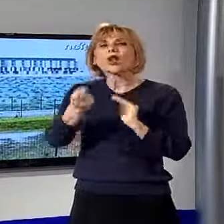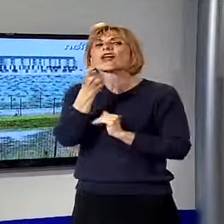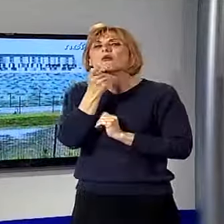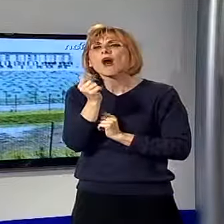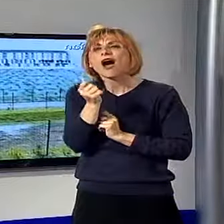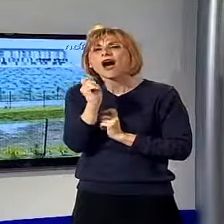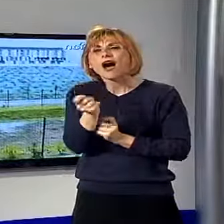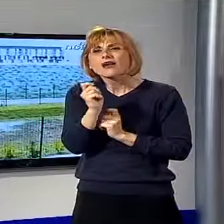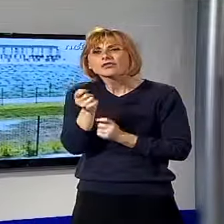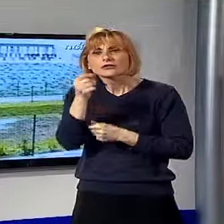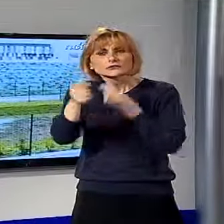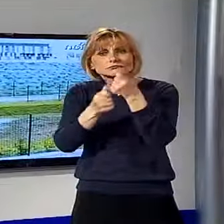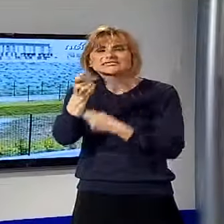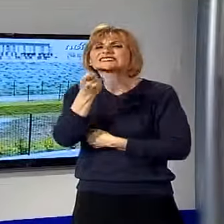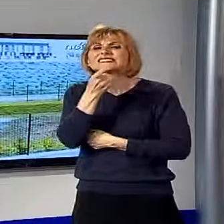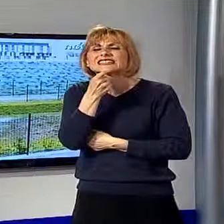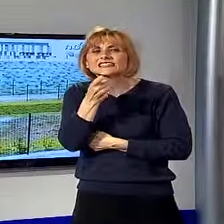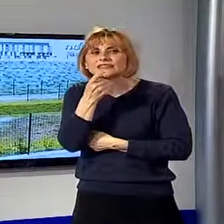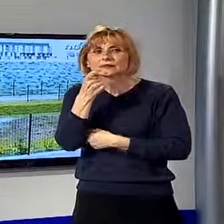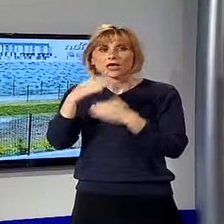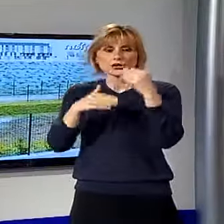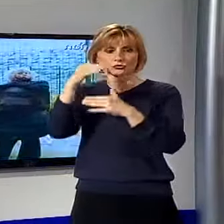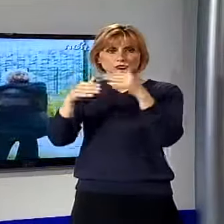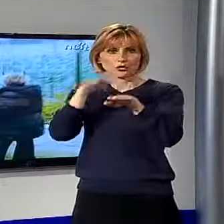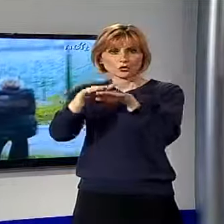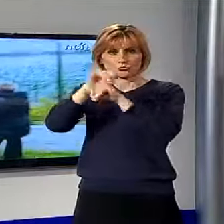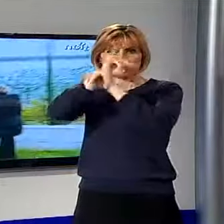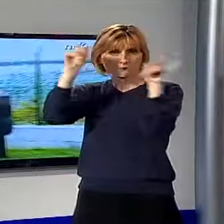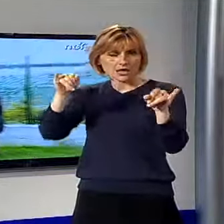i soldi spesi per una struttura che potrebbe non essere mai utilizzata.